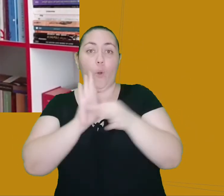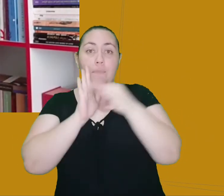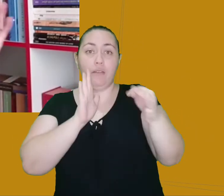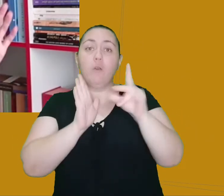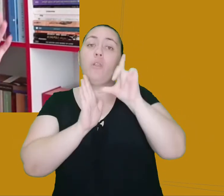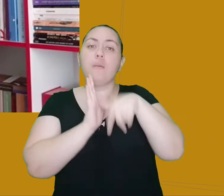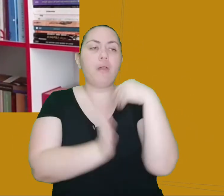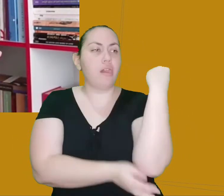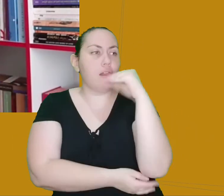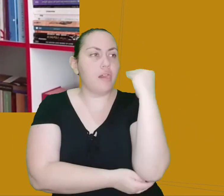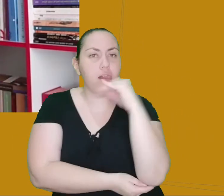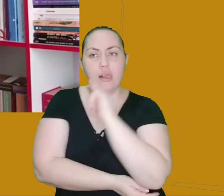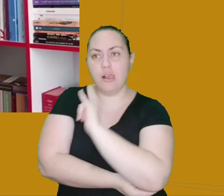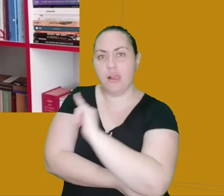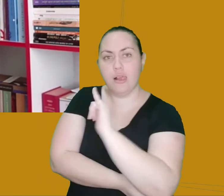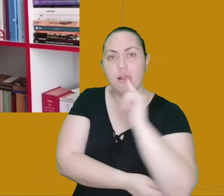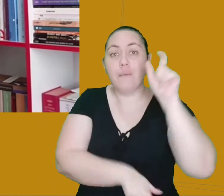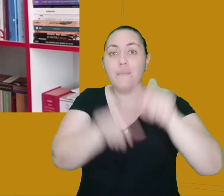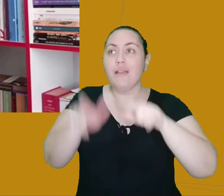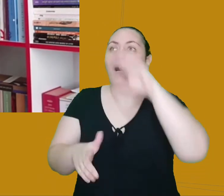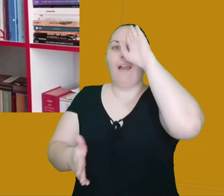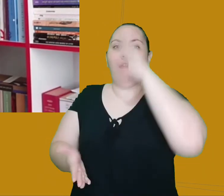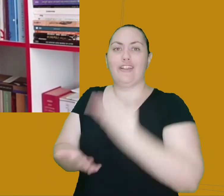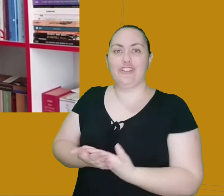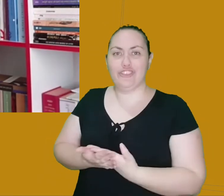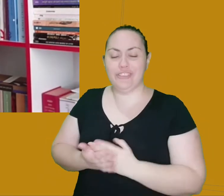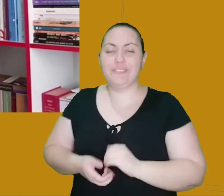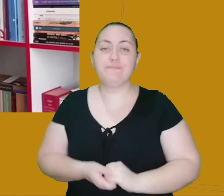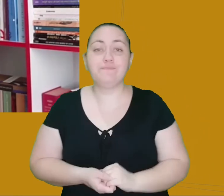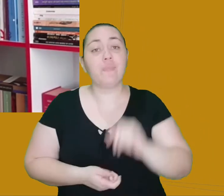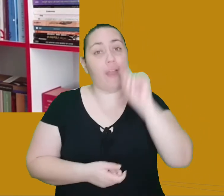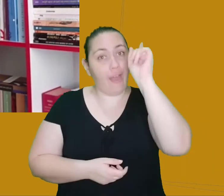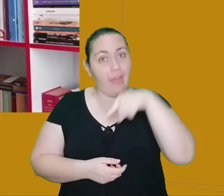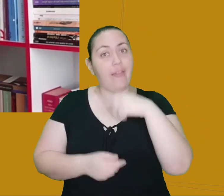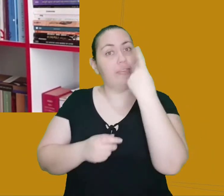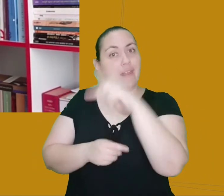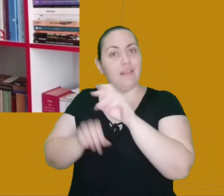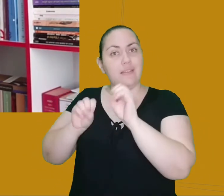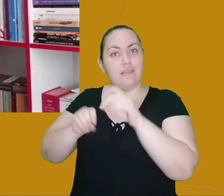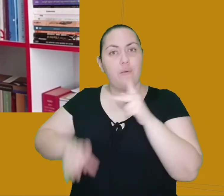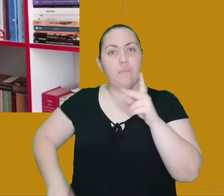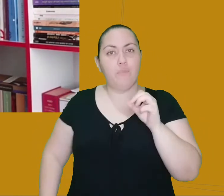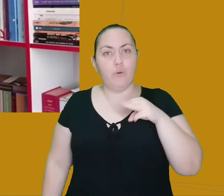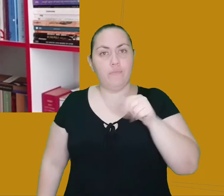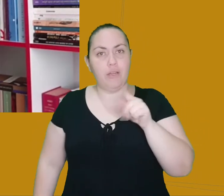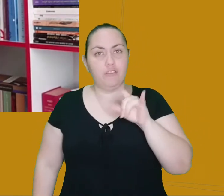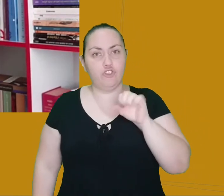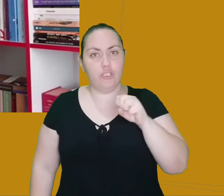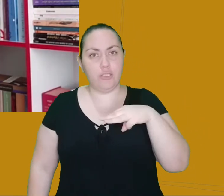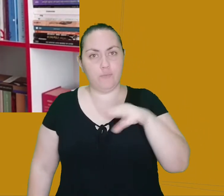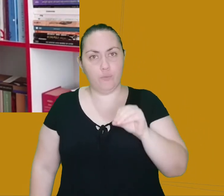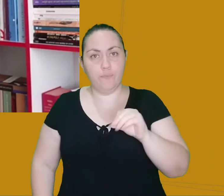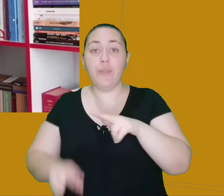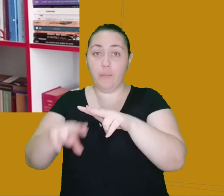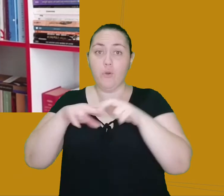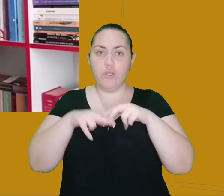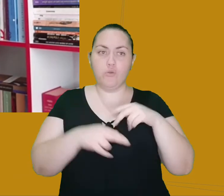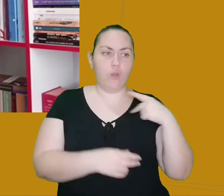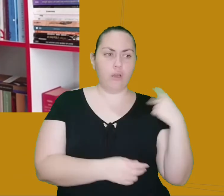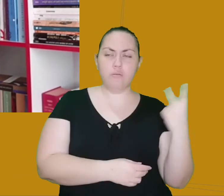a doutrina do Pomadismo. Os três aprendem então a aplicar o Pomadismo, e o Fernando Endes Pinto conta o